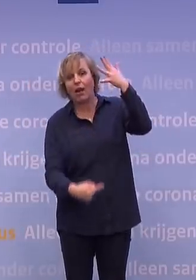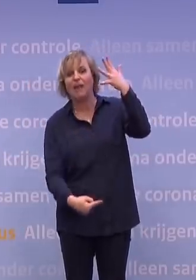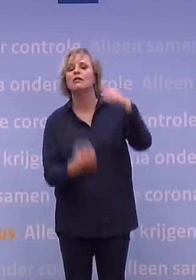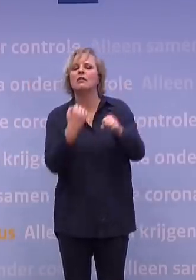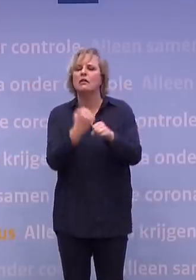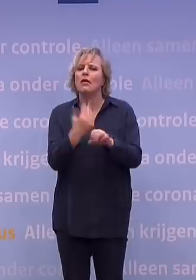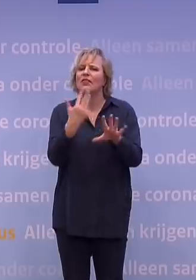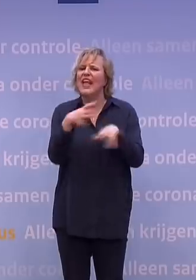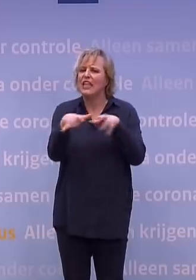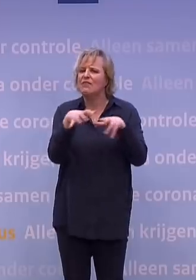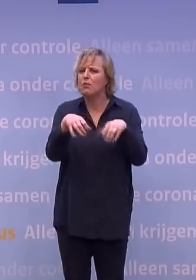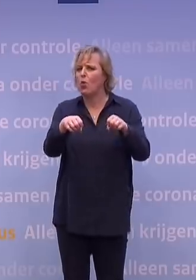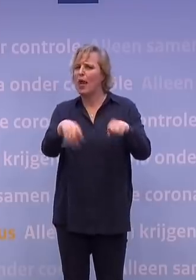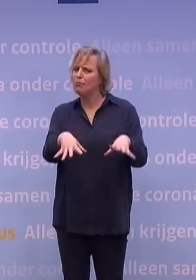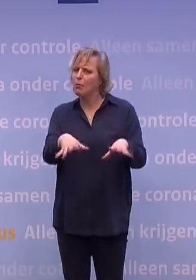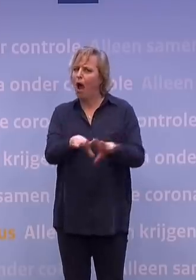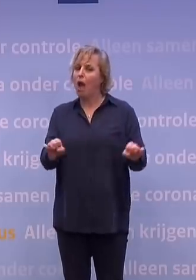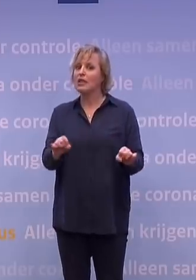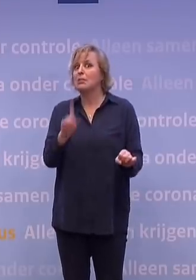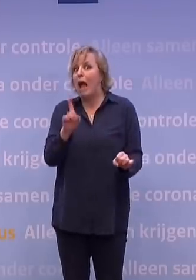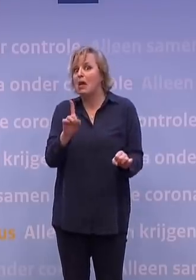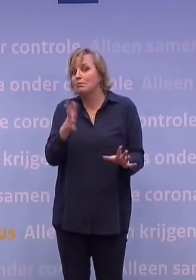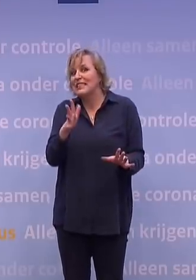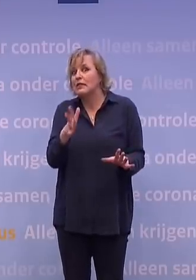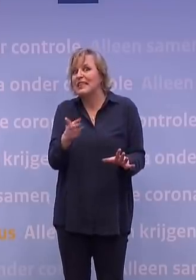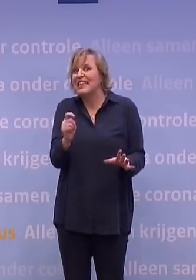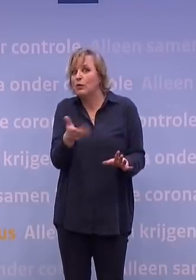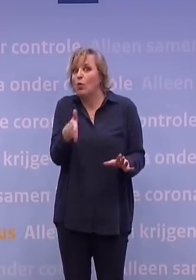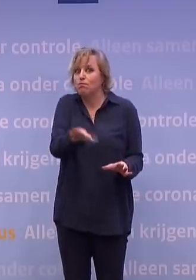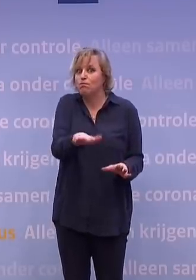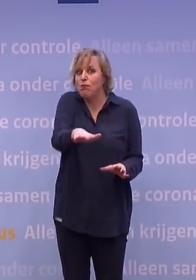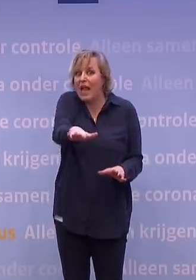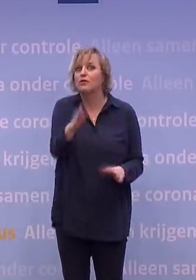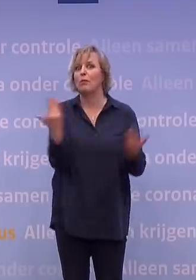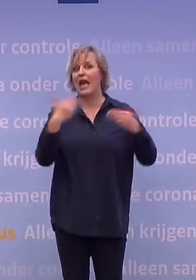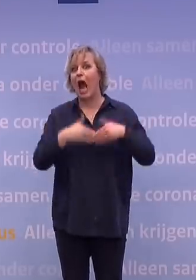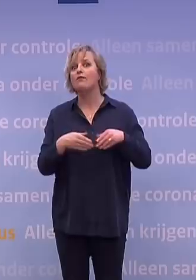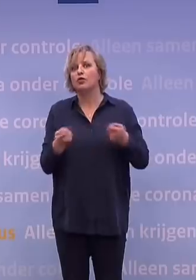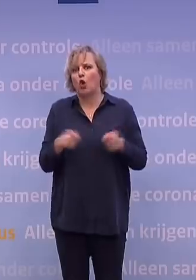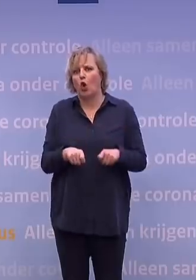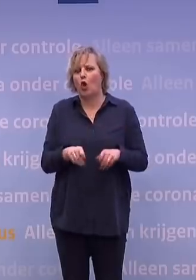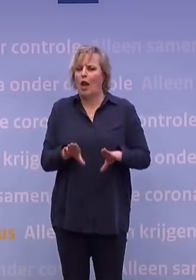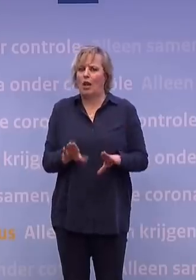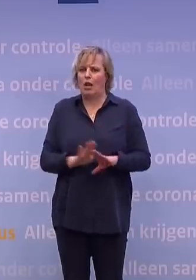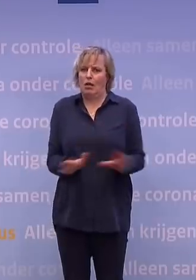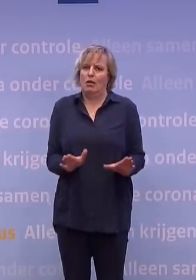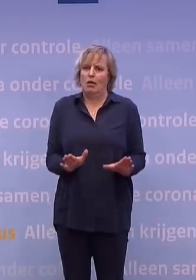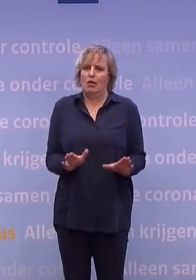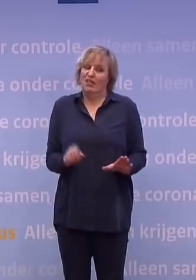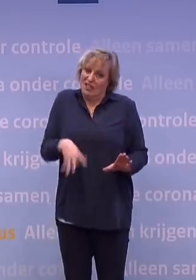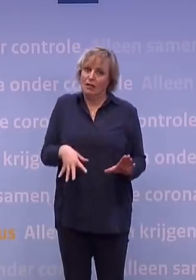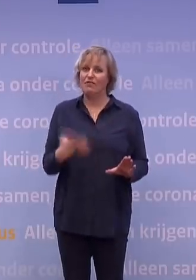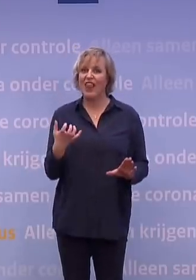9 februari, maar nogmaals, je weet niet wat er nog nodig is. Maar dan is die avondklok wel de laatste waar hij nog mee door wil gaan. Ik kan geen garantie geven dat hij nooit doorgaat,